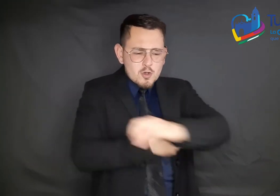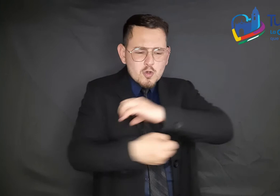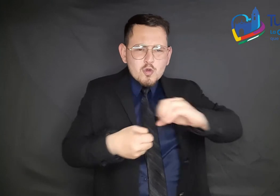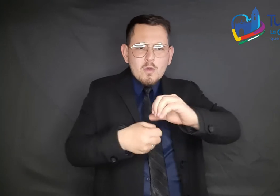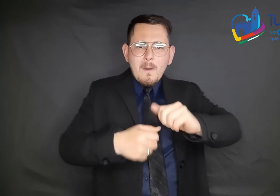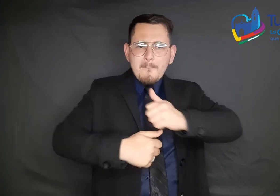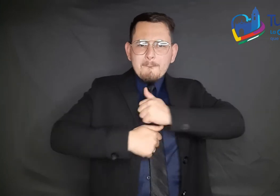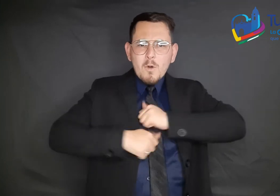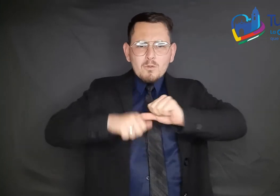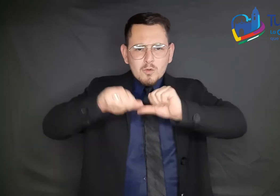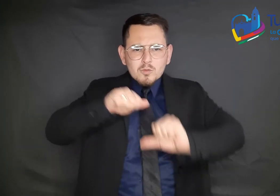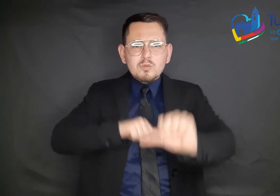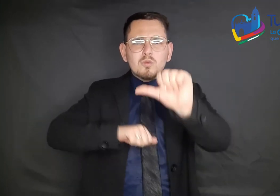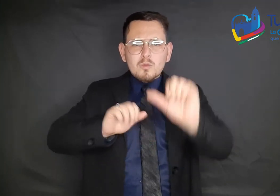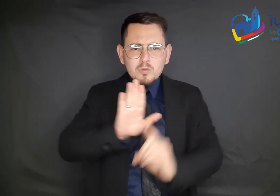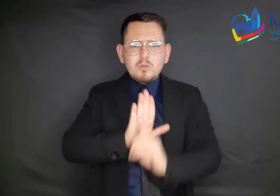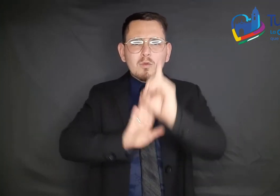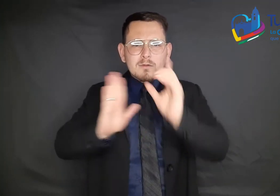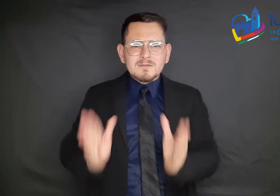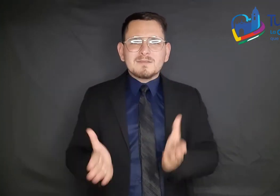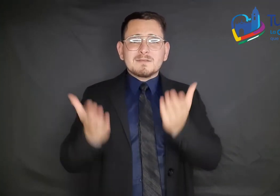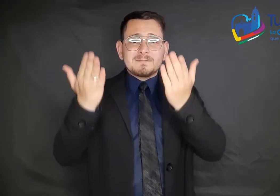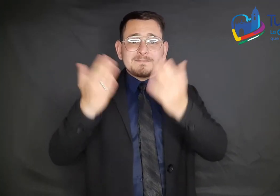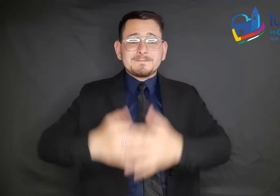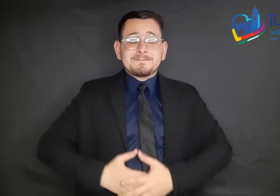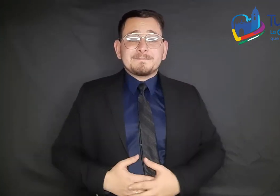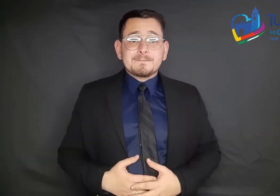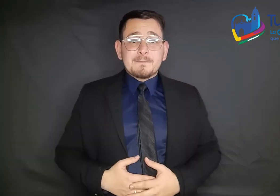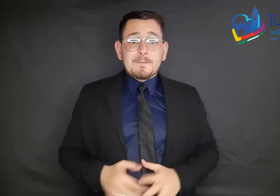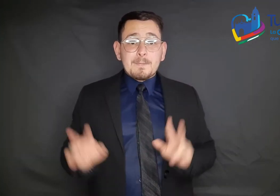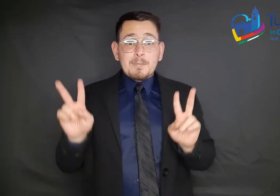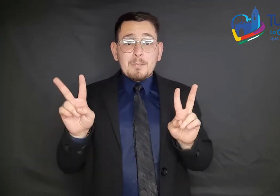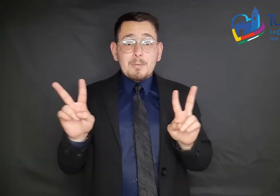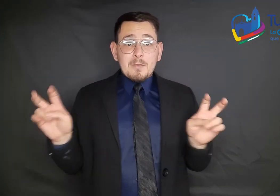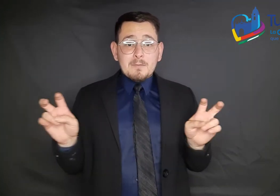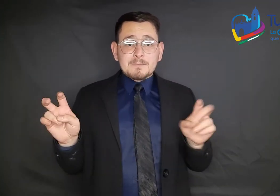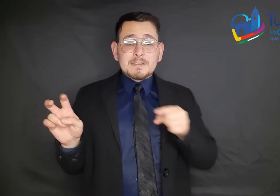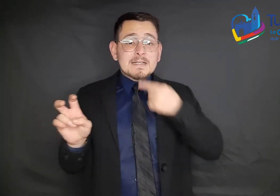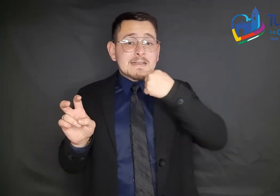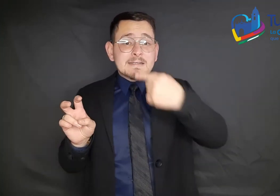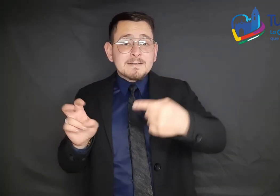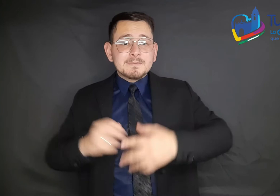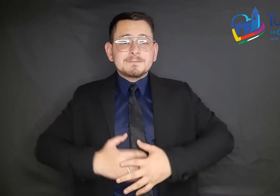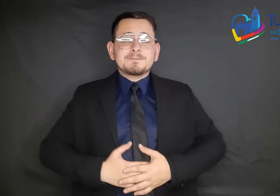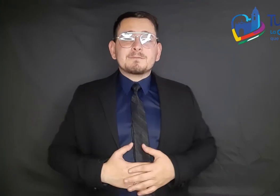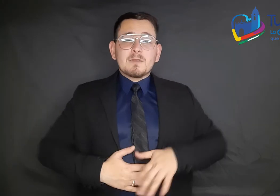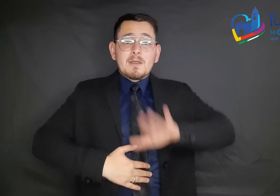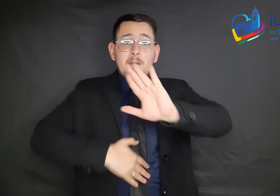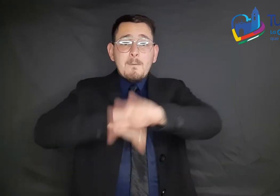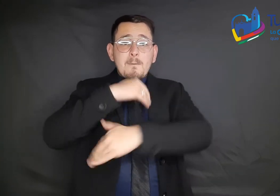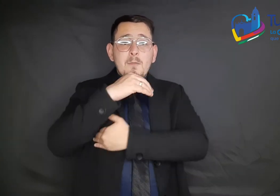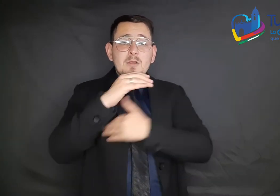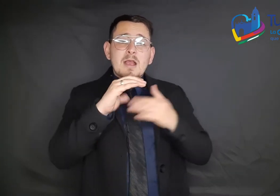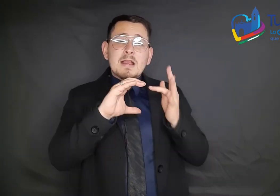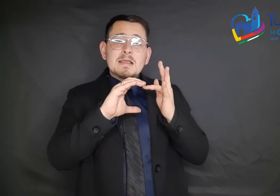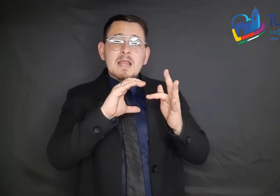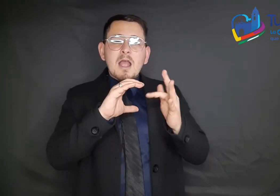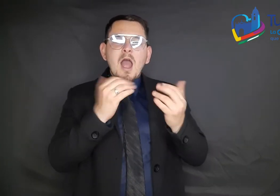los territorios de la región. Abre comillas, es una oportunidad única en que el Ministerio de las TIC convoca un espacio de trabajo